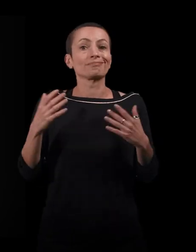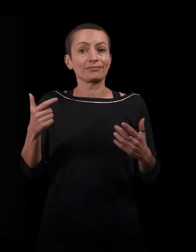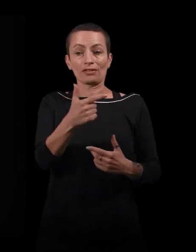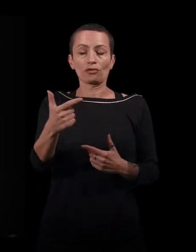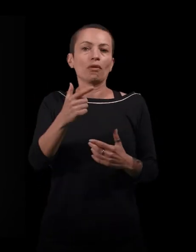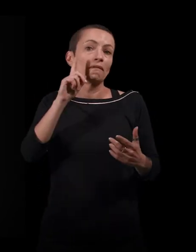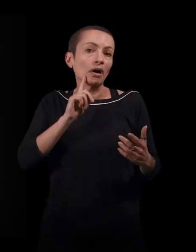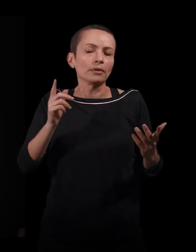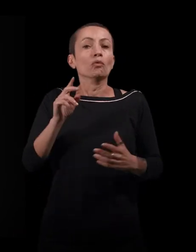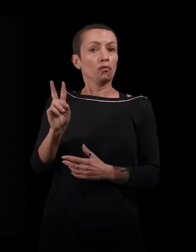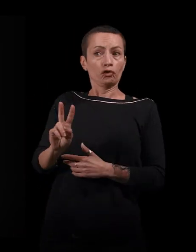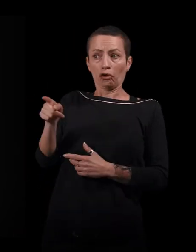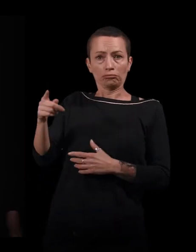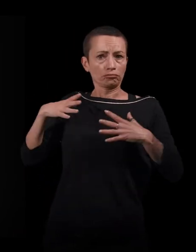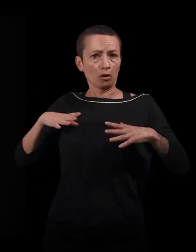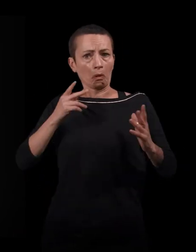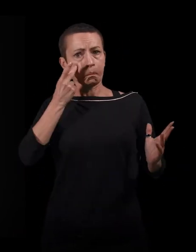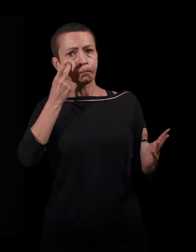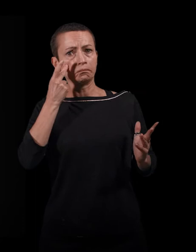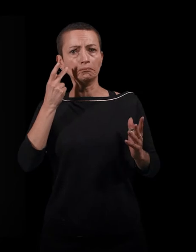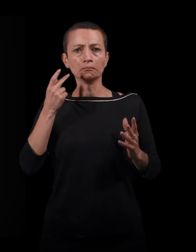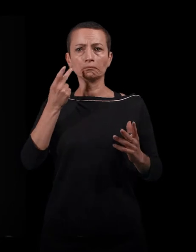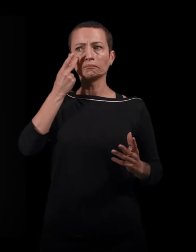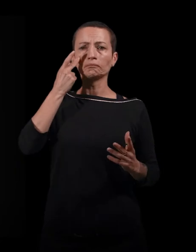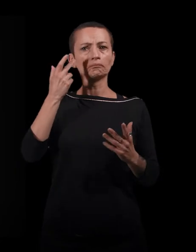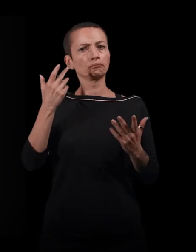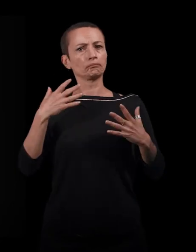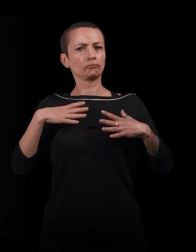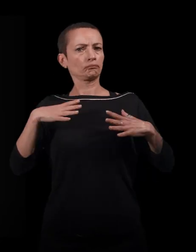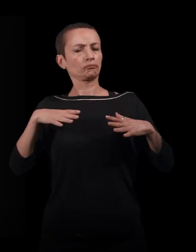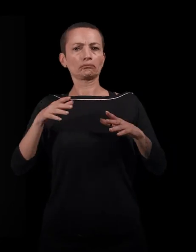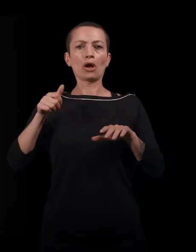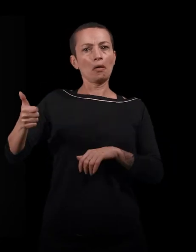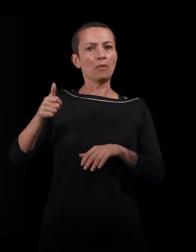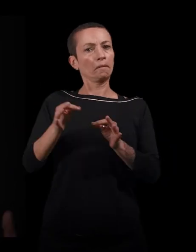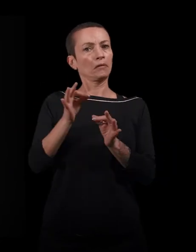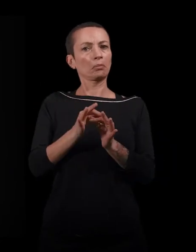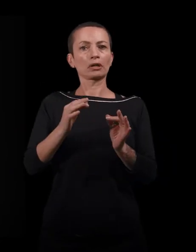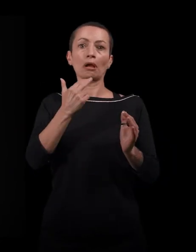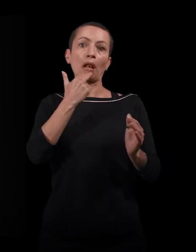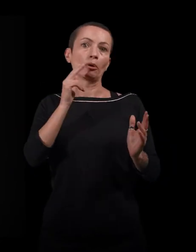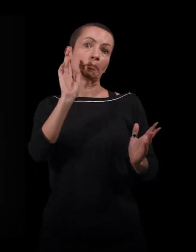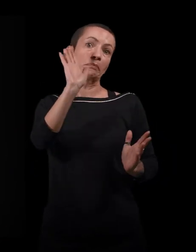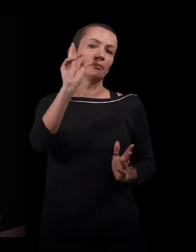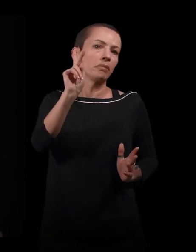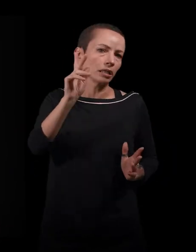Alors que Viviane, elle, s'habille en tailleur, très chic, qu'elle se confectionne elle-même, à la mode de Paris, on va dire. Donc, ces deux